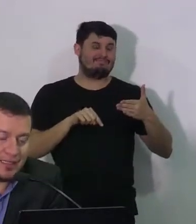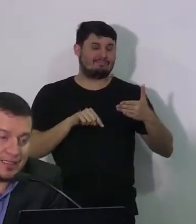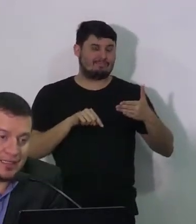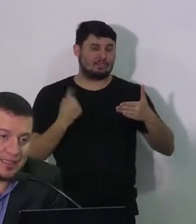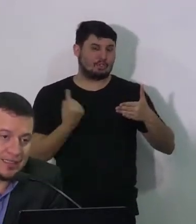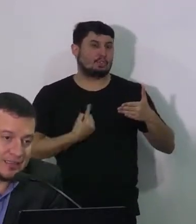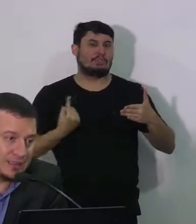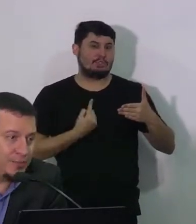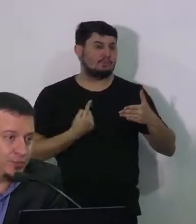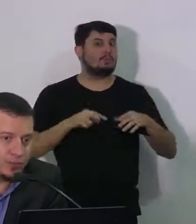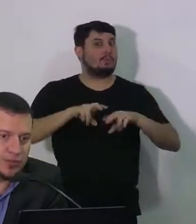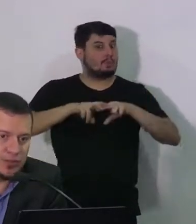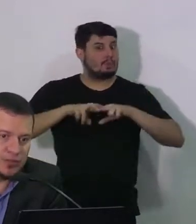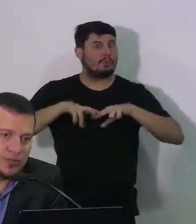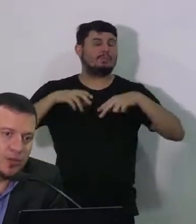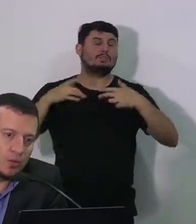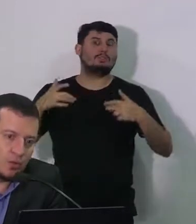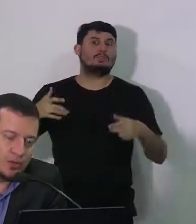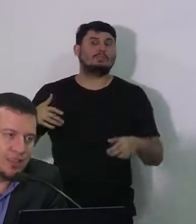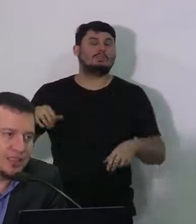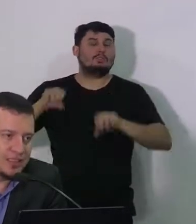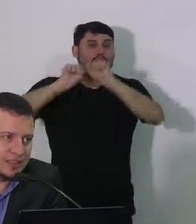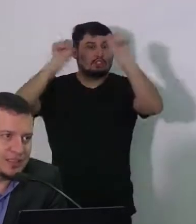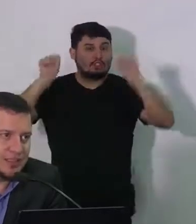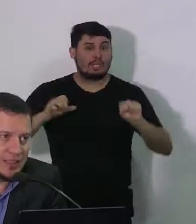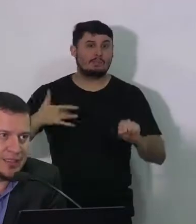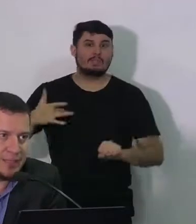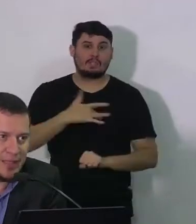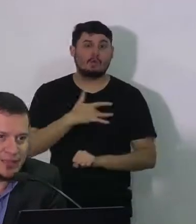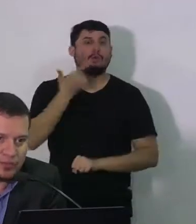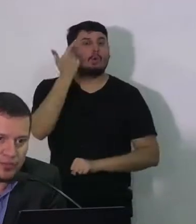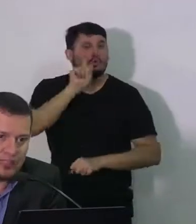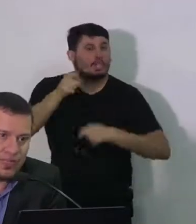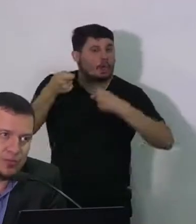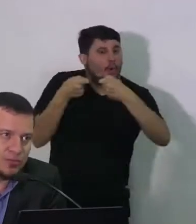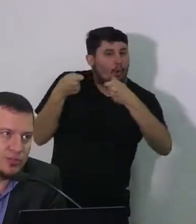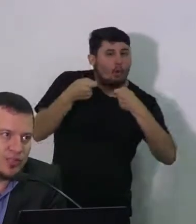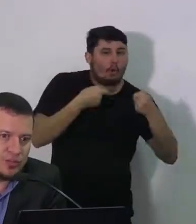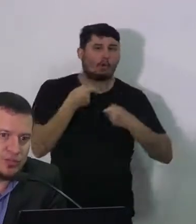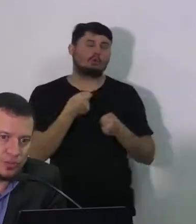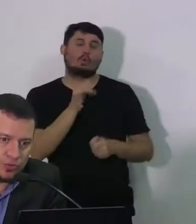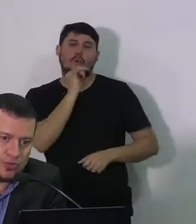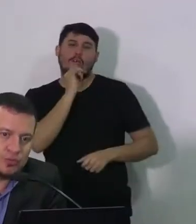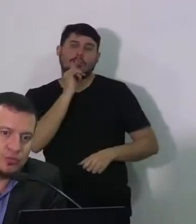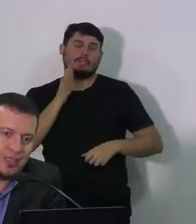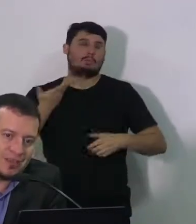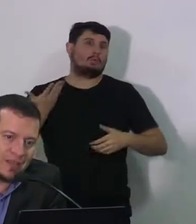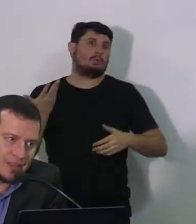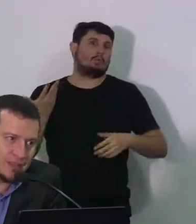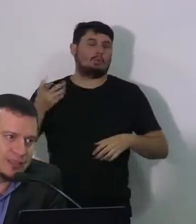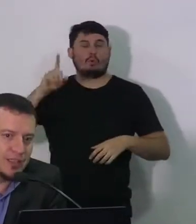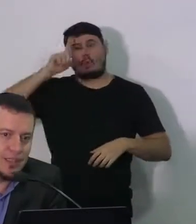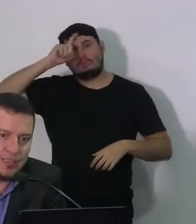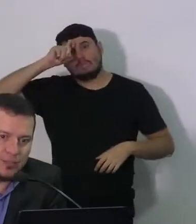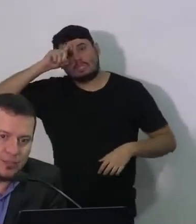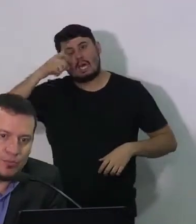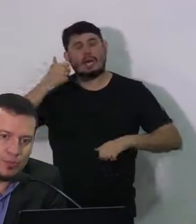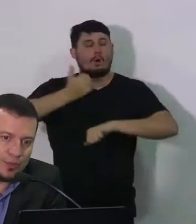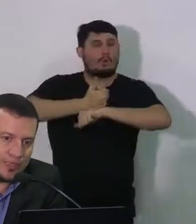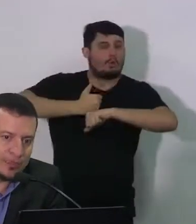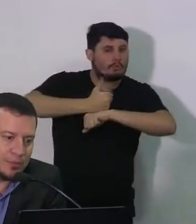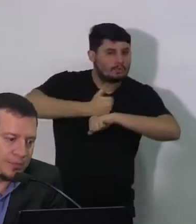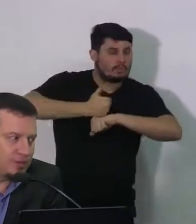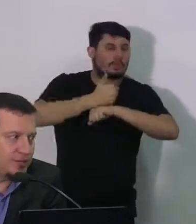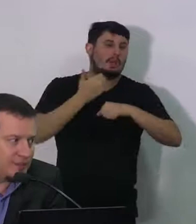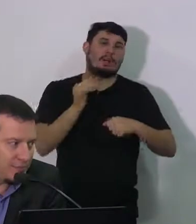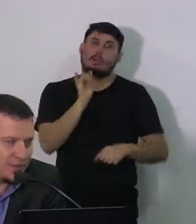sem que a gente tenha muitos danos. Hoje, a gente já tem, em partes do Estado, as UTIs todas utilizadas. E isso